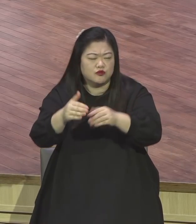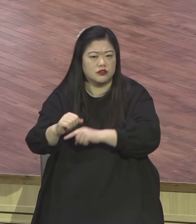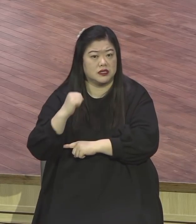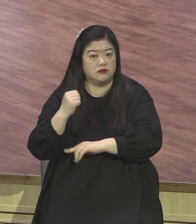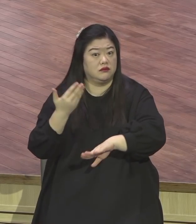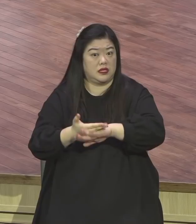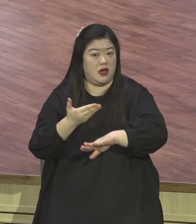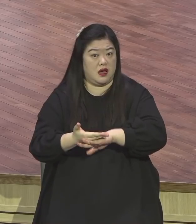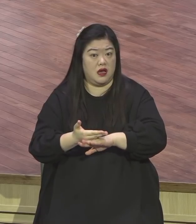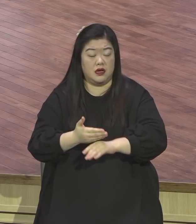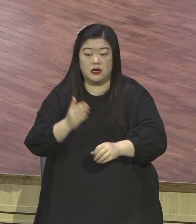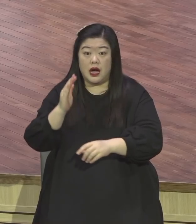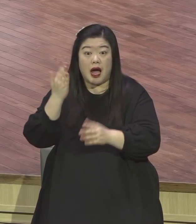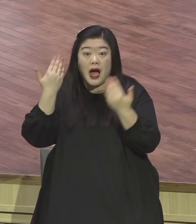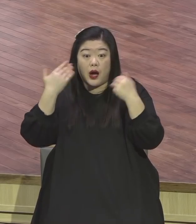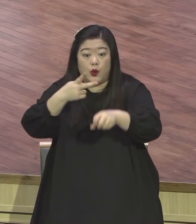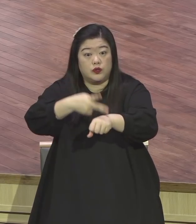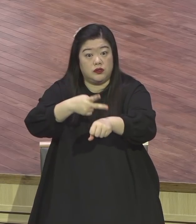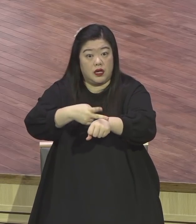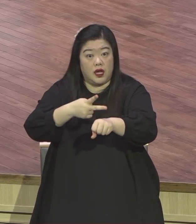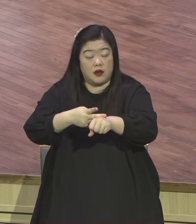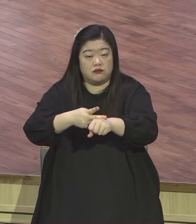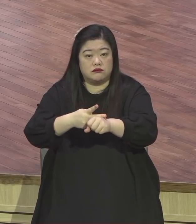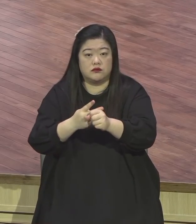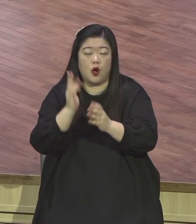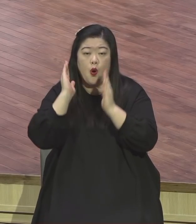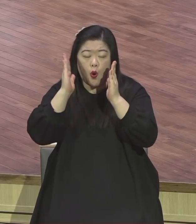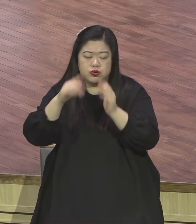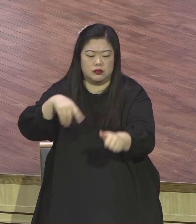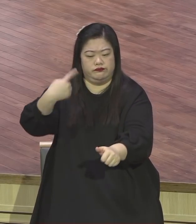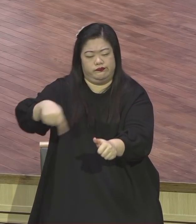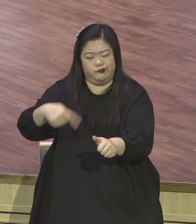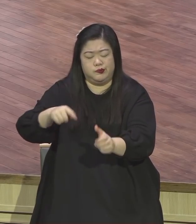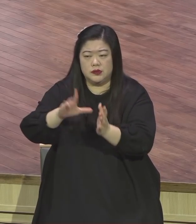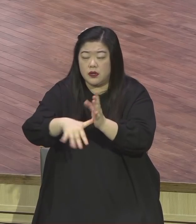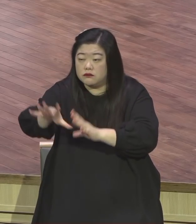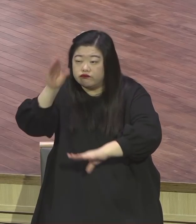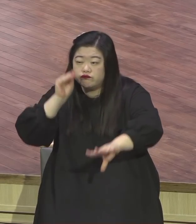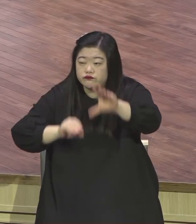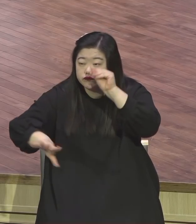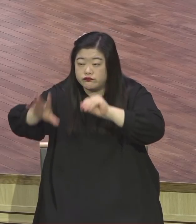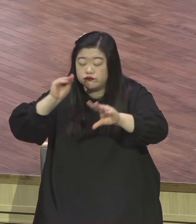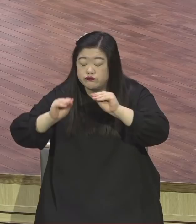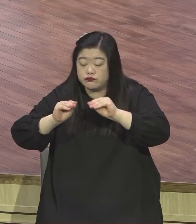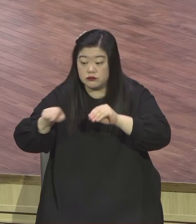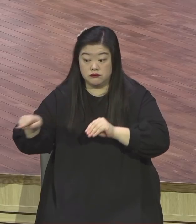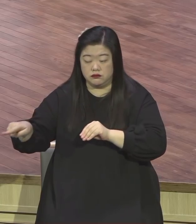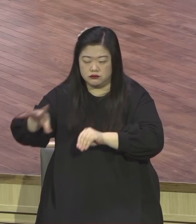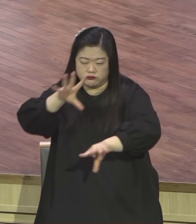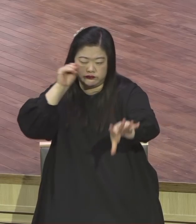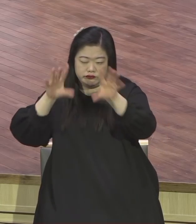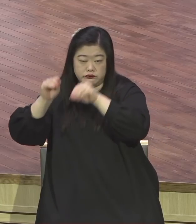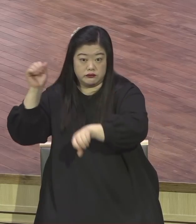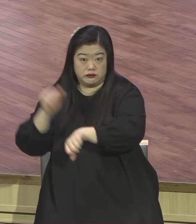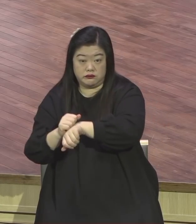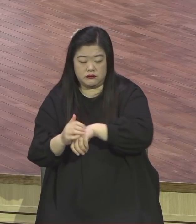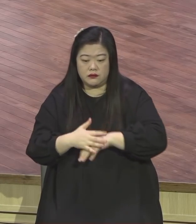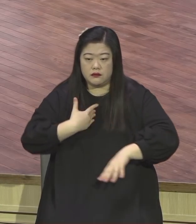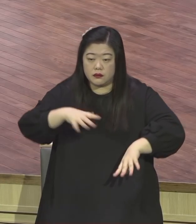만들지 못했다는 겁니다. 설교를 들으면서도 내 것을 만드느냐. 못 만드느냐.